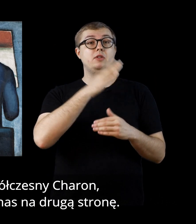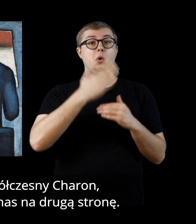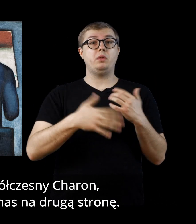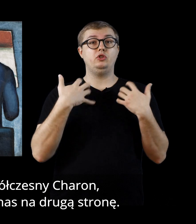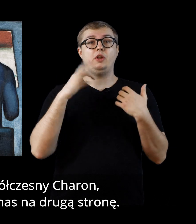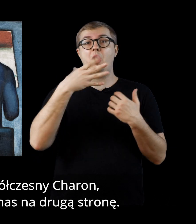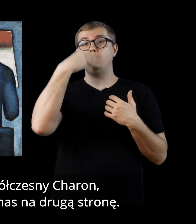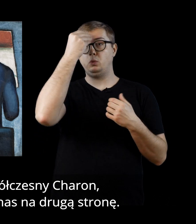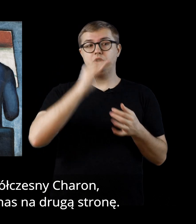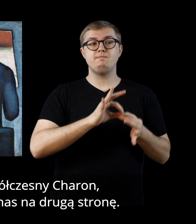przewozi nas na drugą stronę.